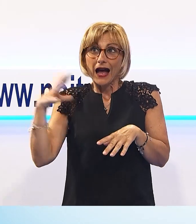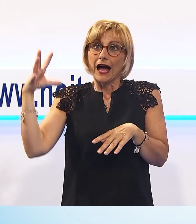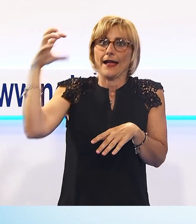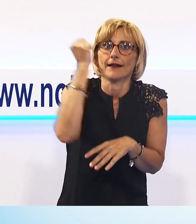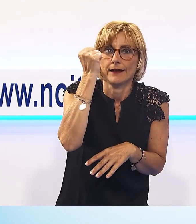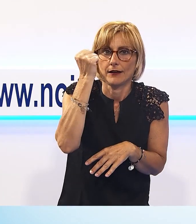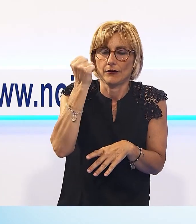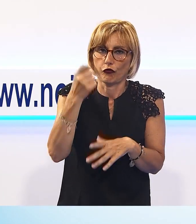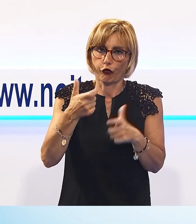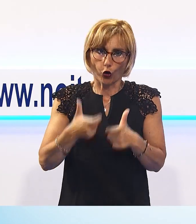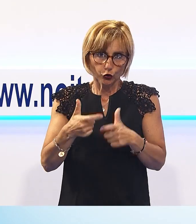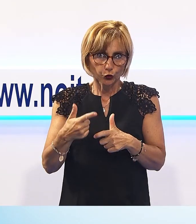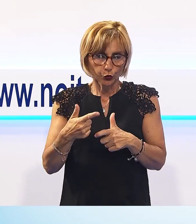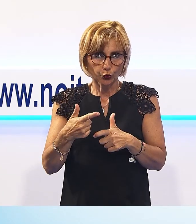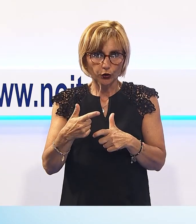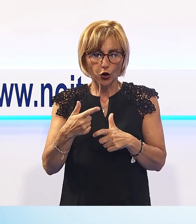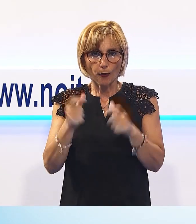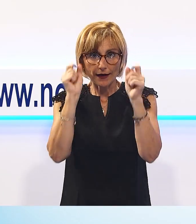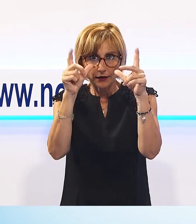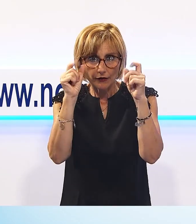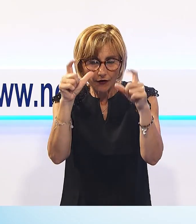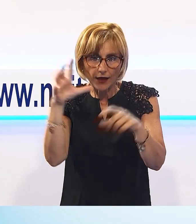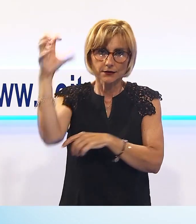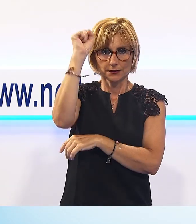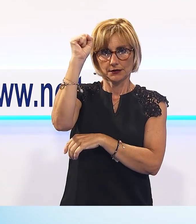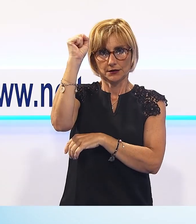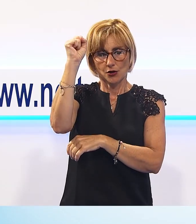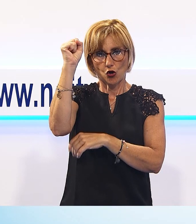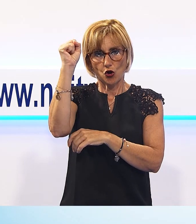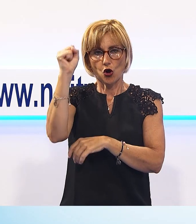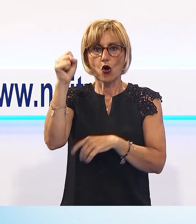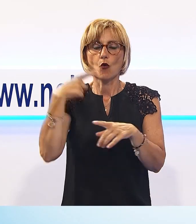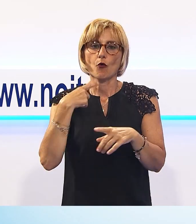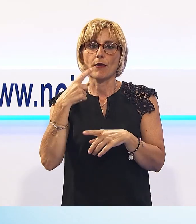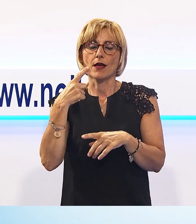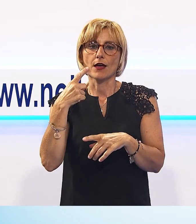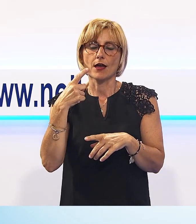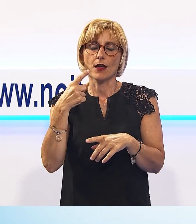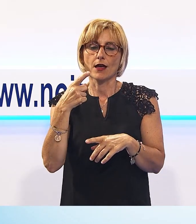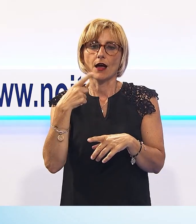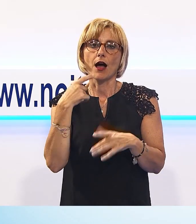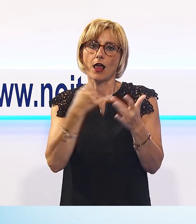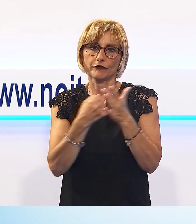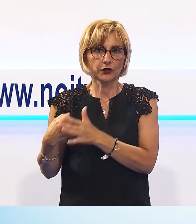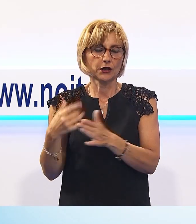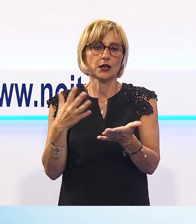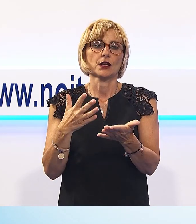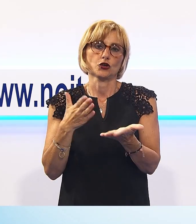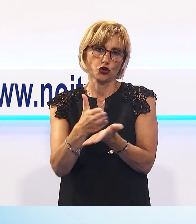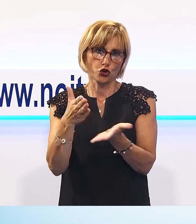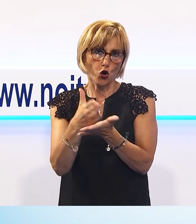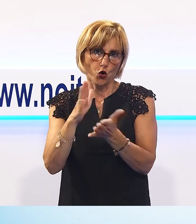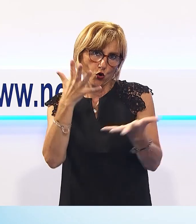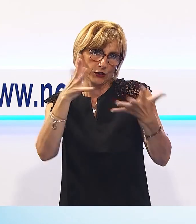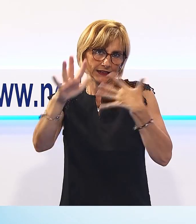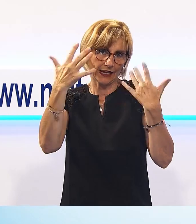per fortuna, ha avuto la prontezza di riflessi e di spirito per aggrapparsi con un braccio all'argine dell'apertura e poi successivamente è stato tratto